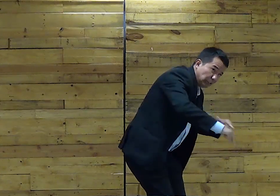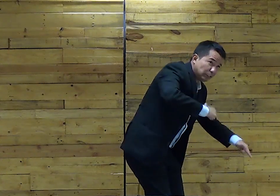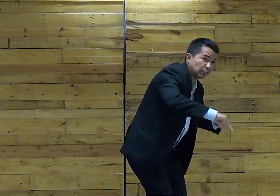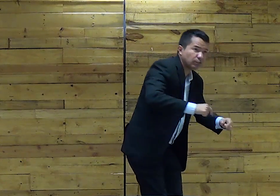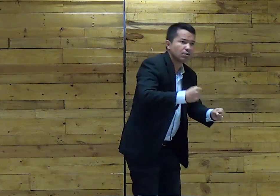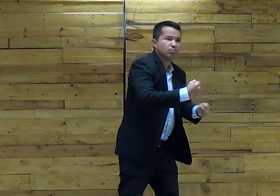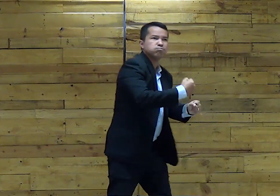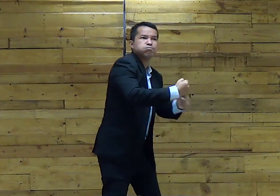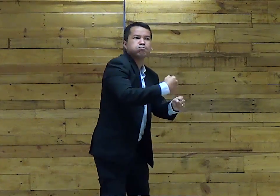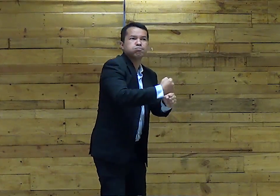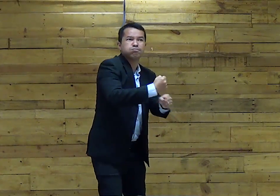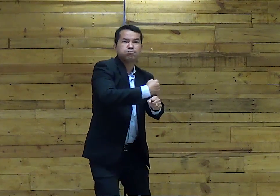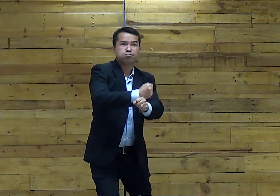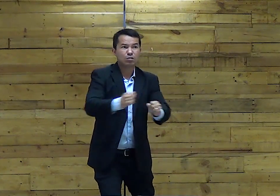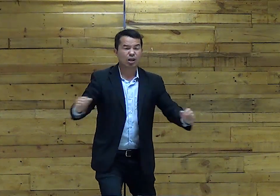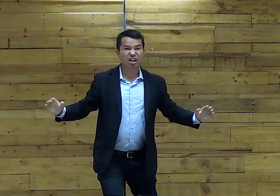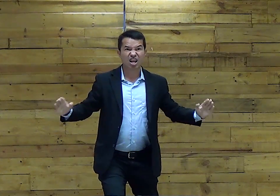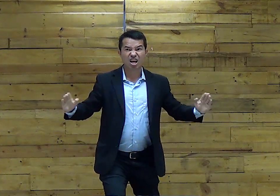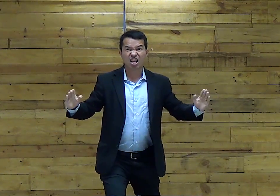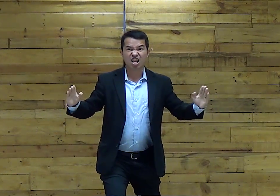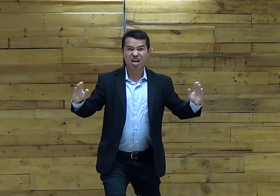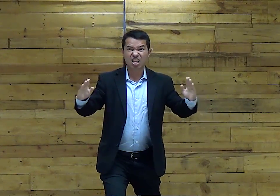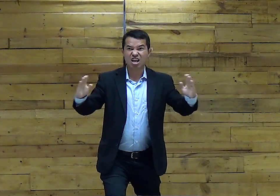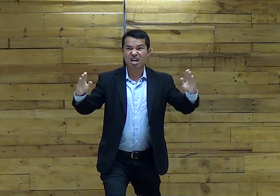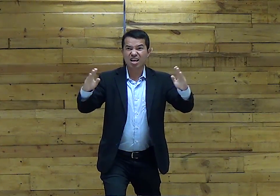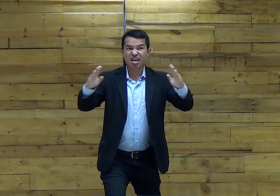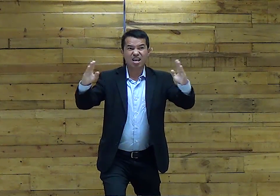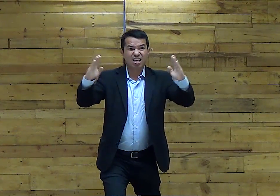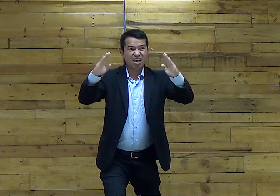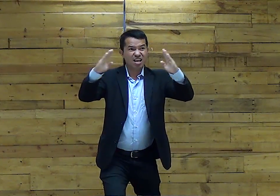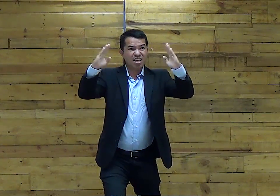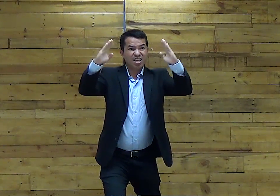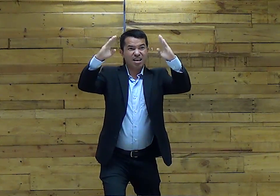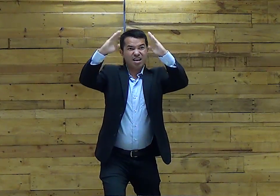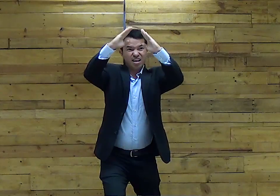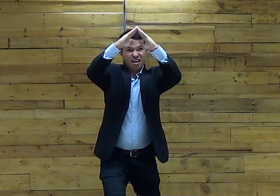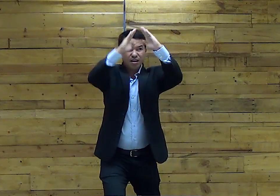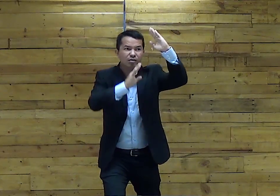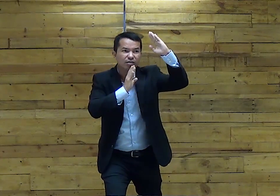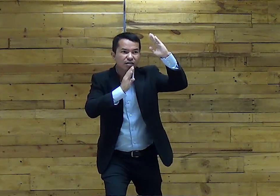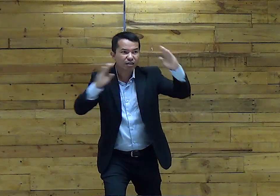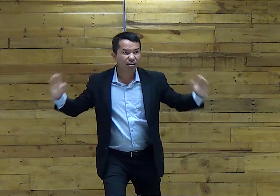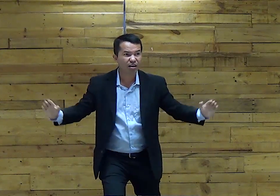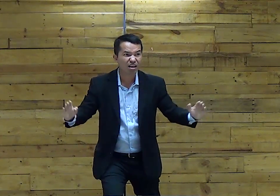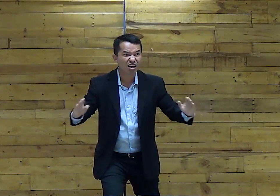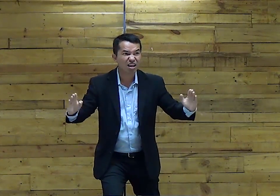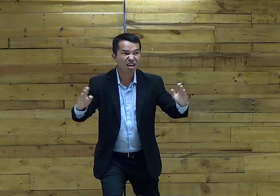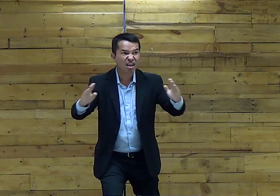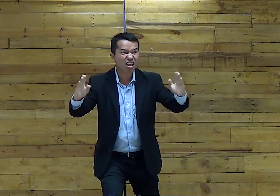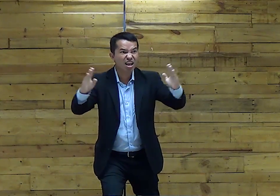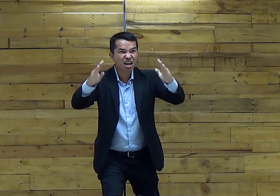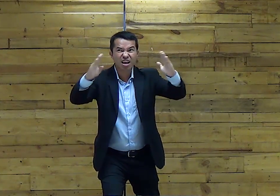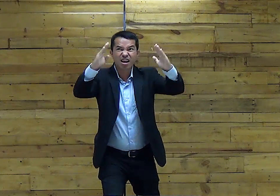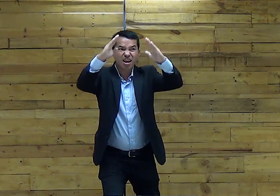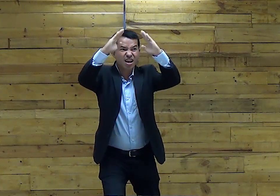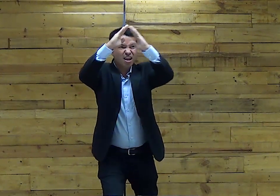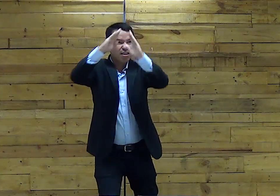Trabalhar muito duro E por anos da sua vida Era assim Para quê? Para construir as